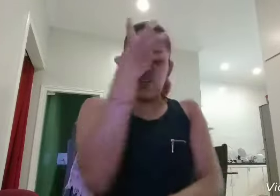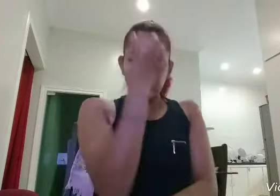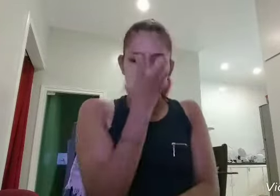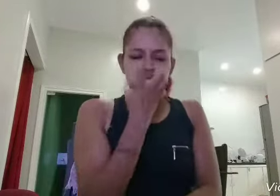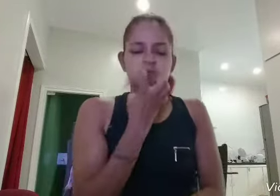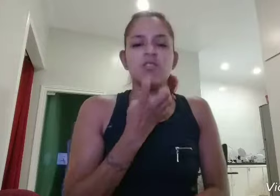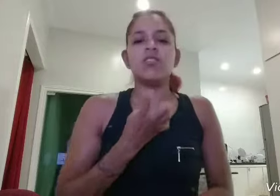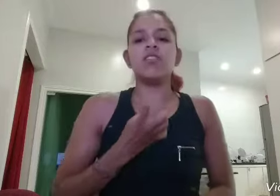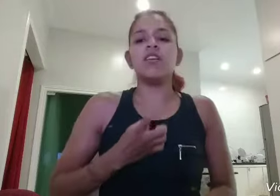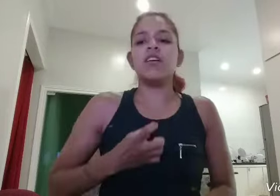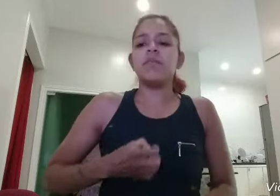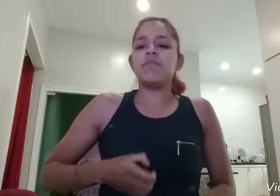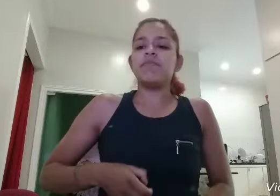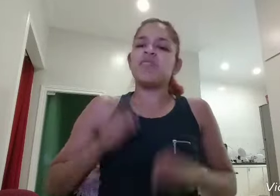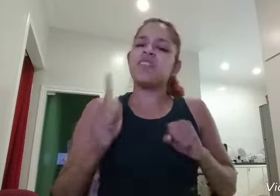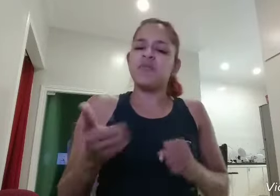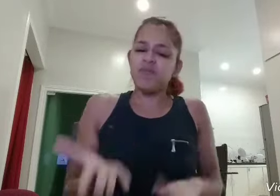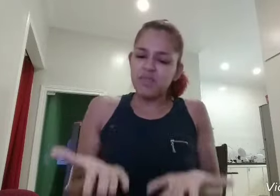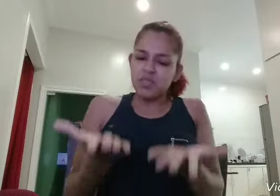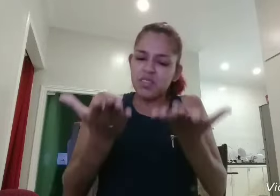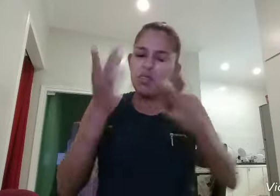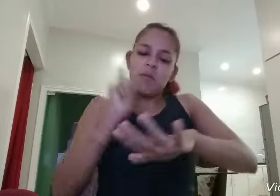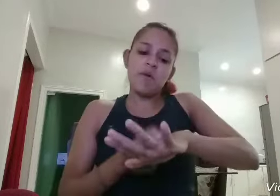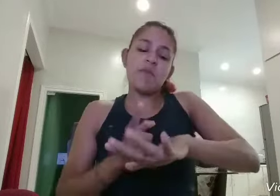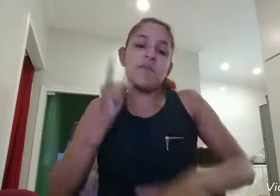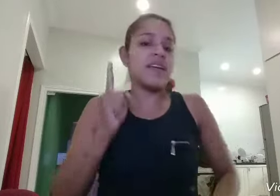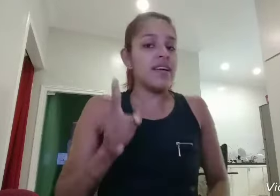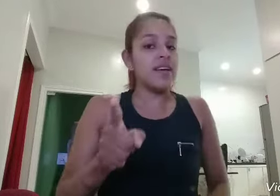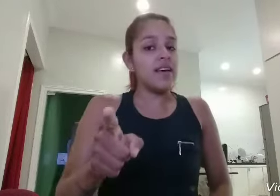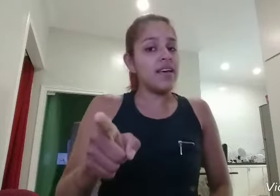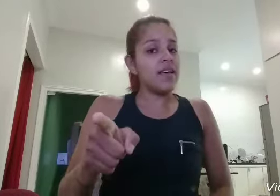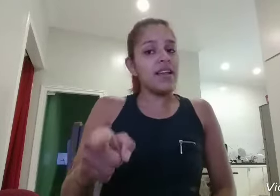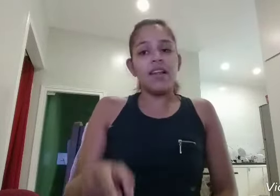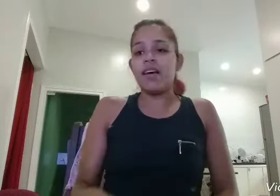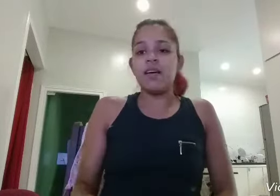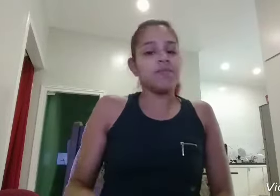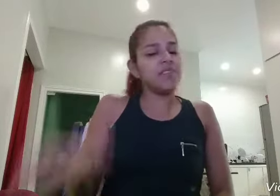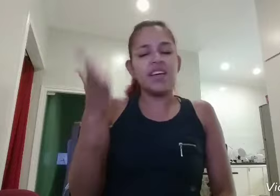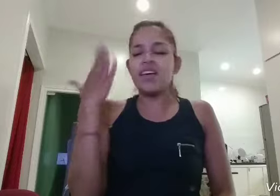raiva Pra quem se levantou a mão pra ela Pra